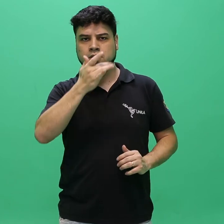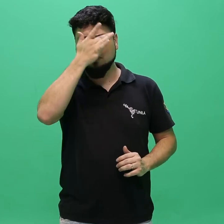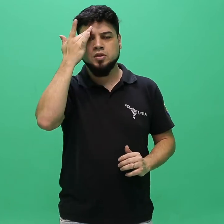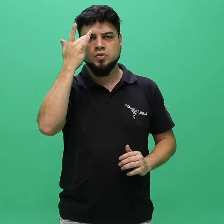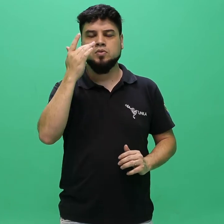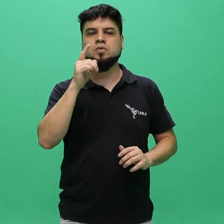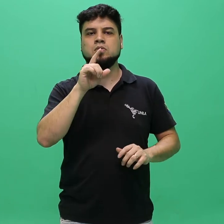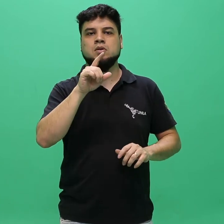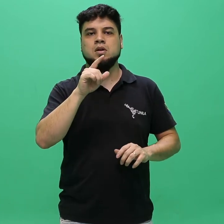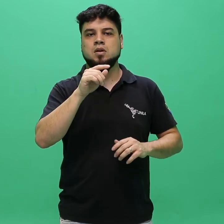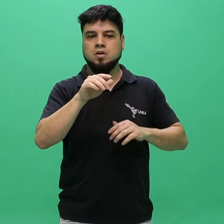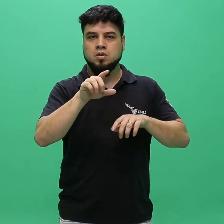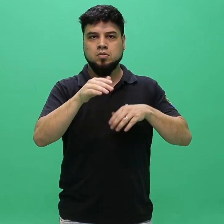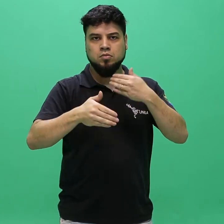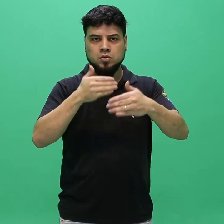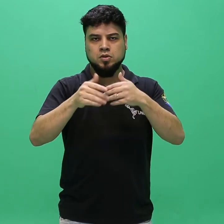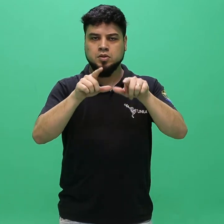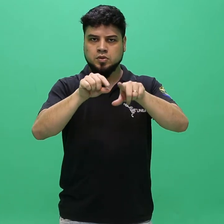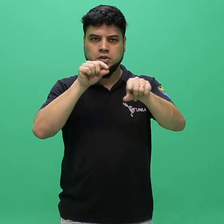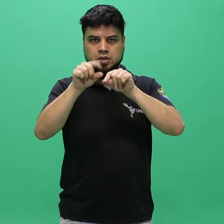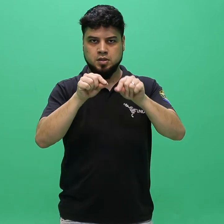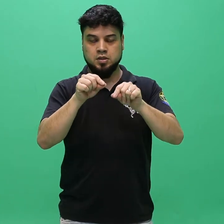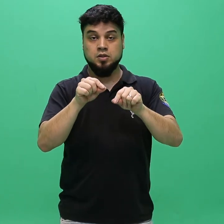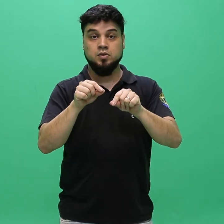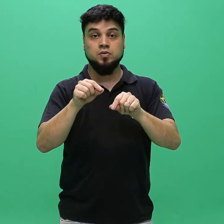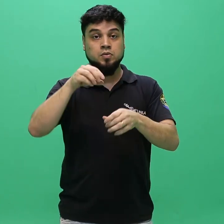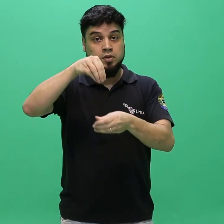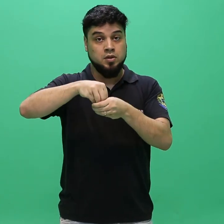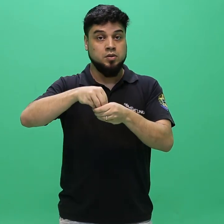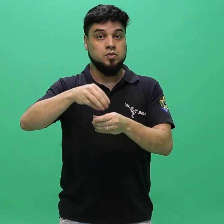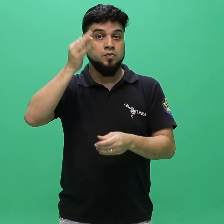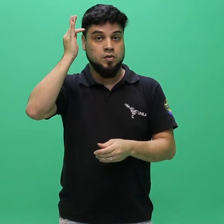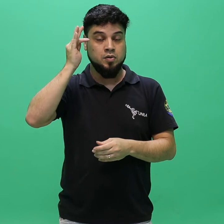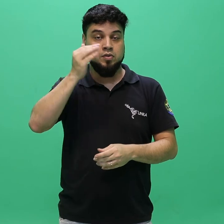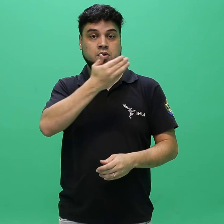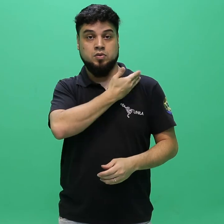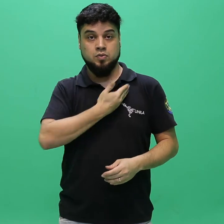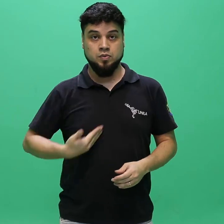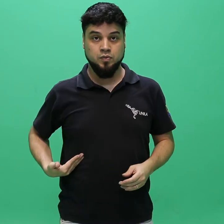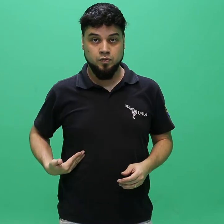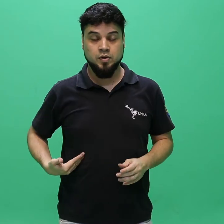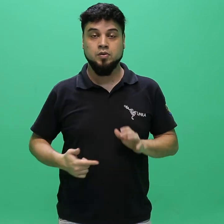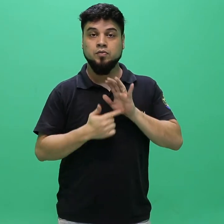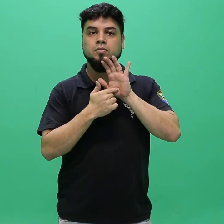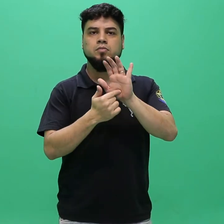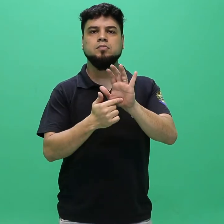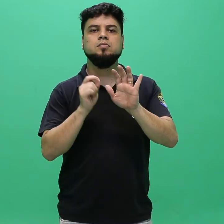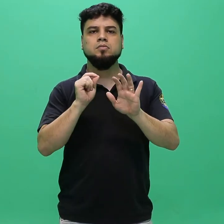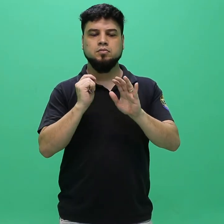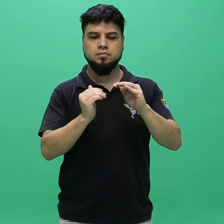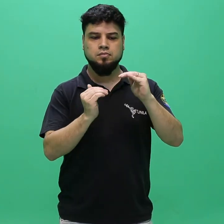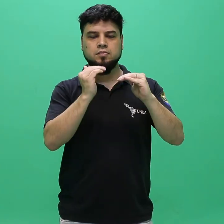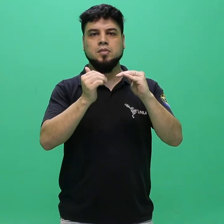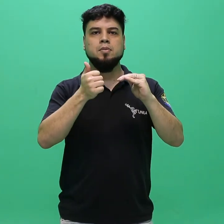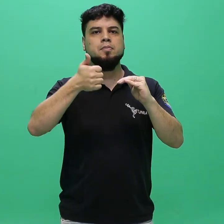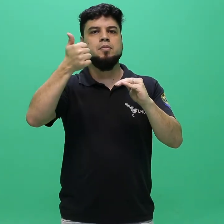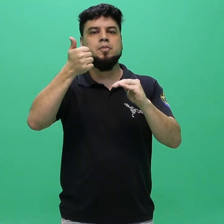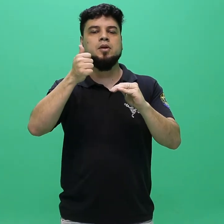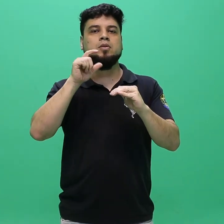2015, a qual estabelece que, no caso de empate no processo seletivo, as instituições